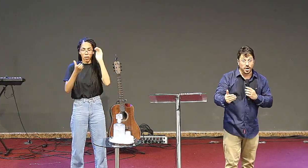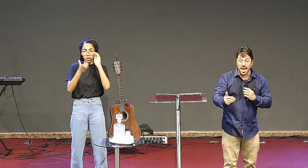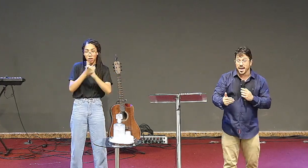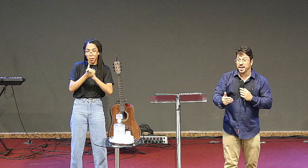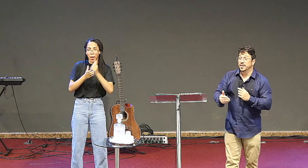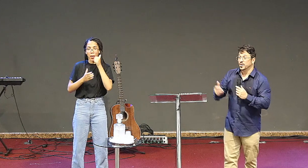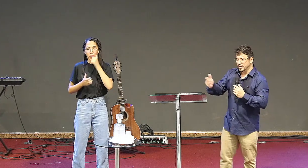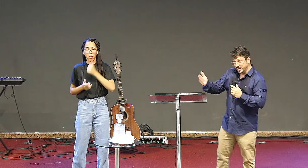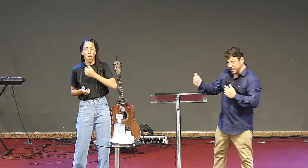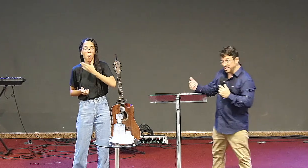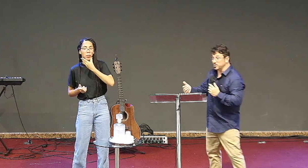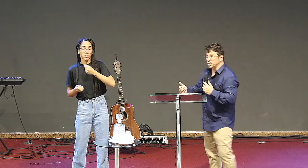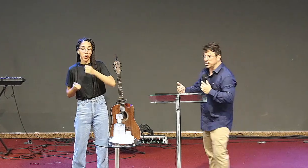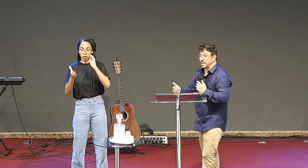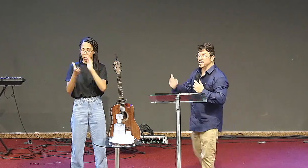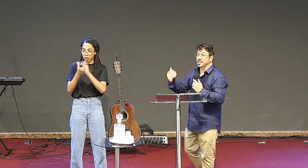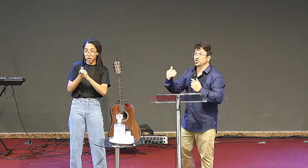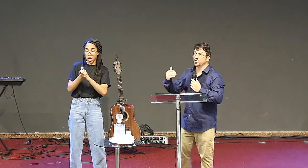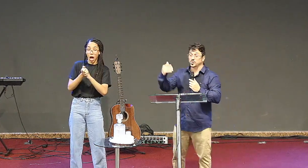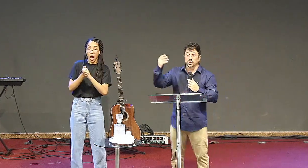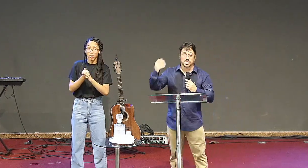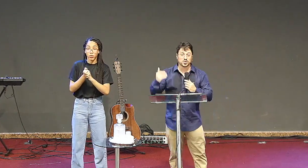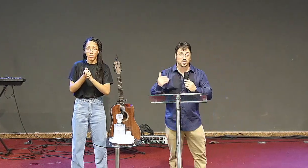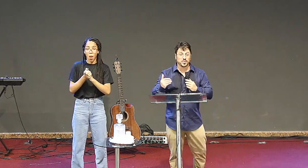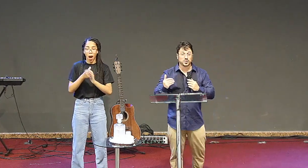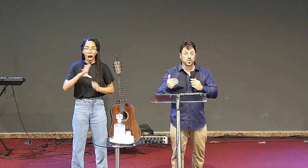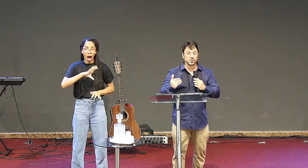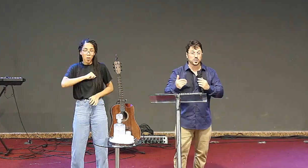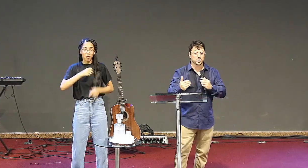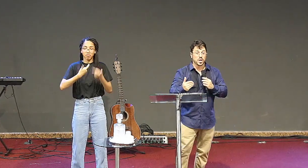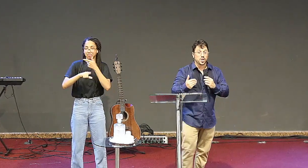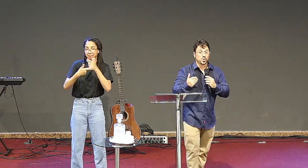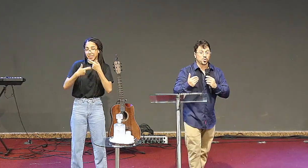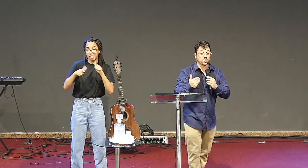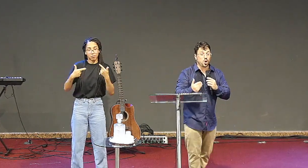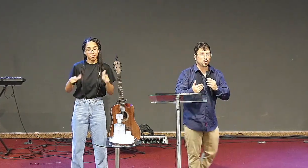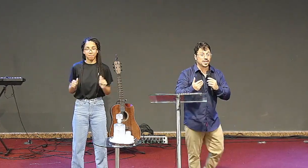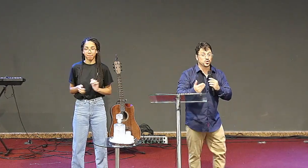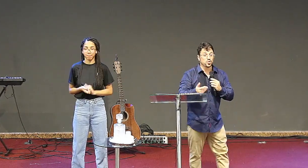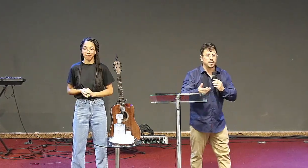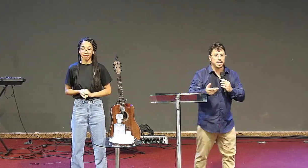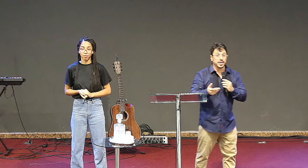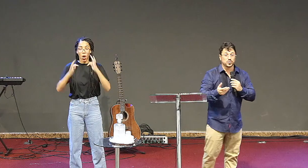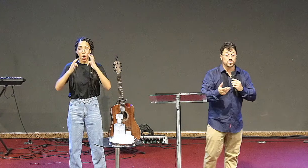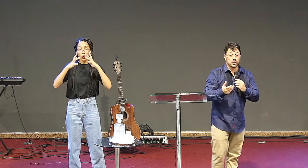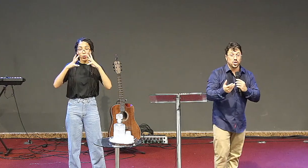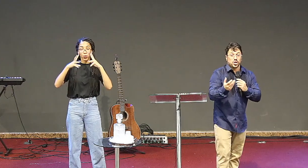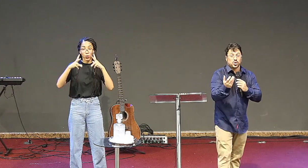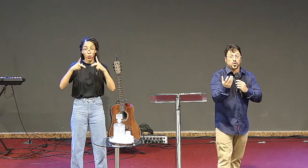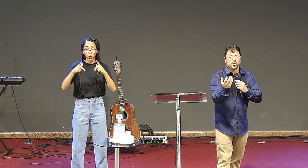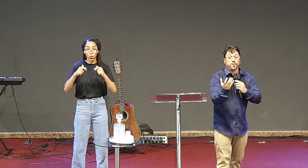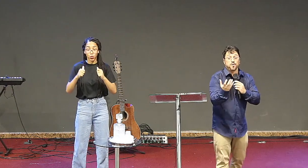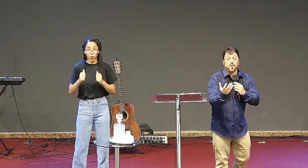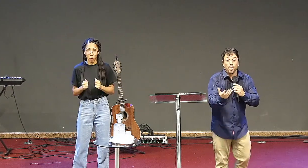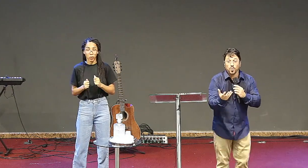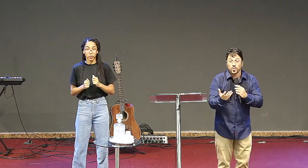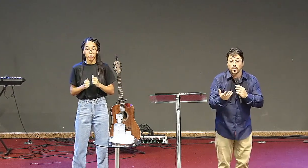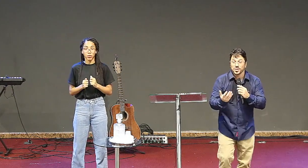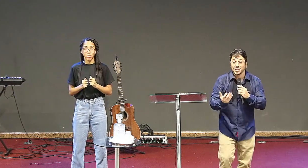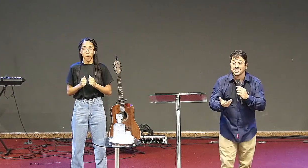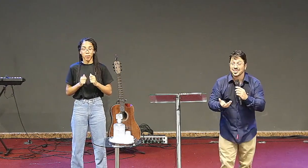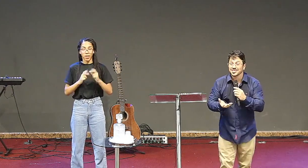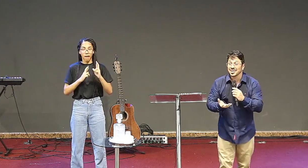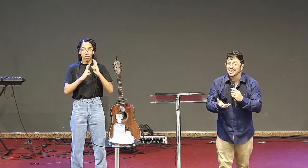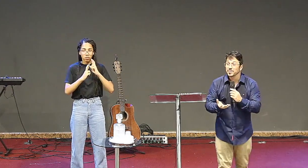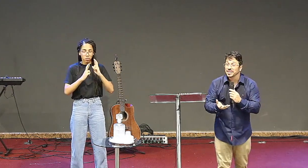por quê? Nós aprendemos hoje pela manhã sobre nosso relacionamento com Deus, todo relacionamento, todo fogo